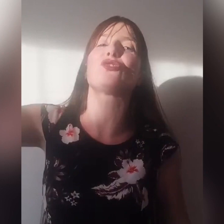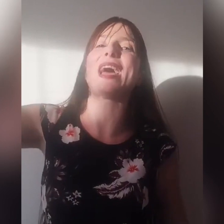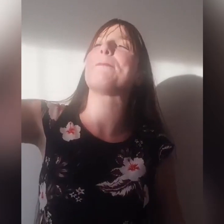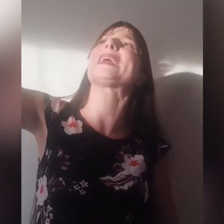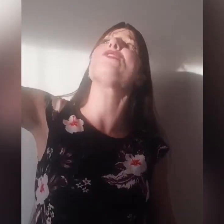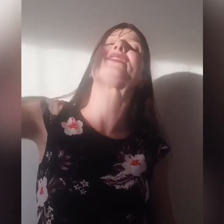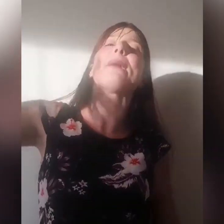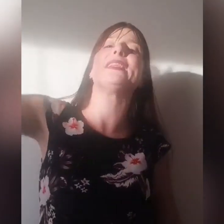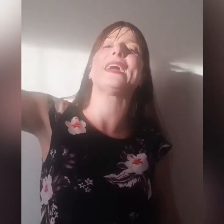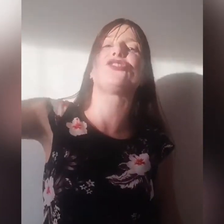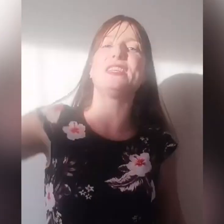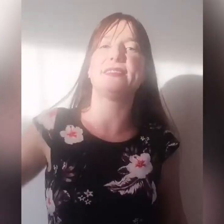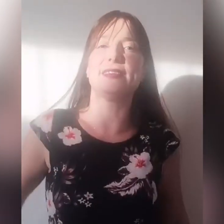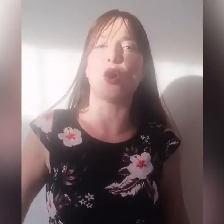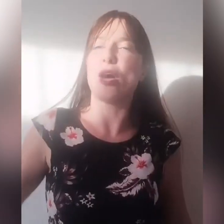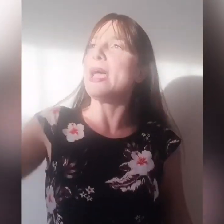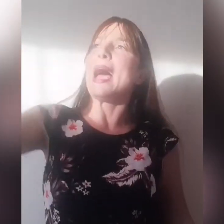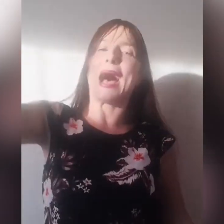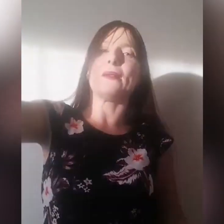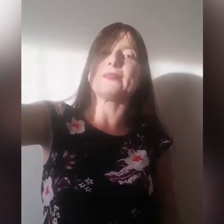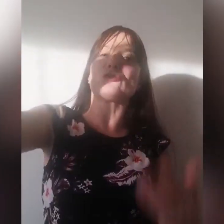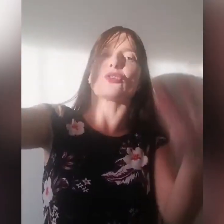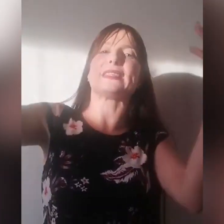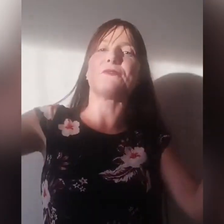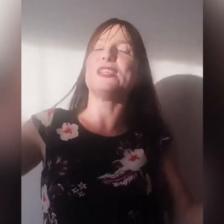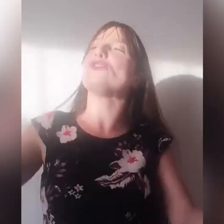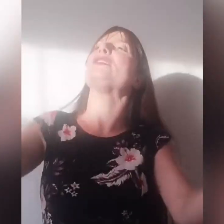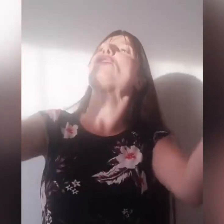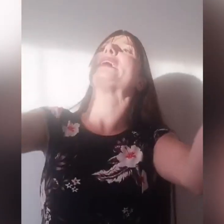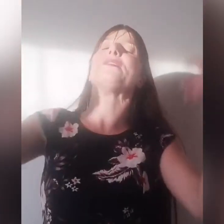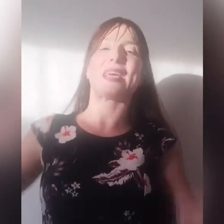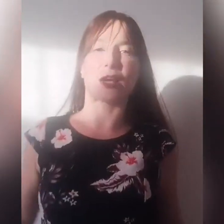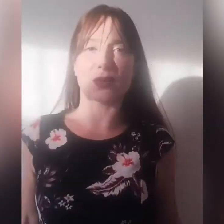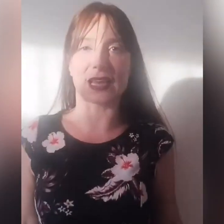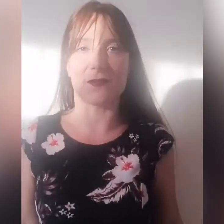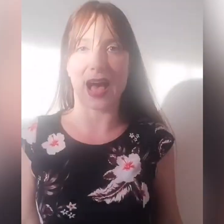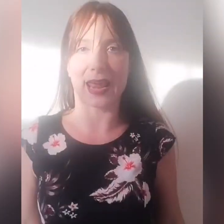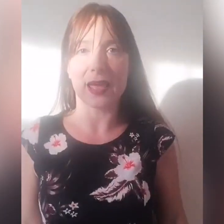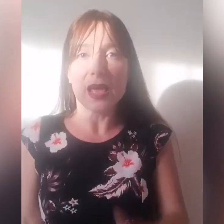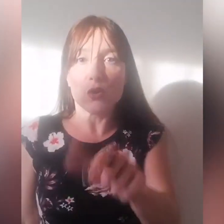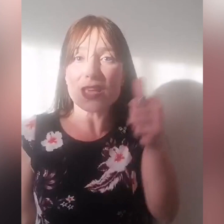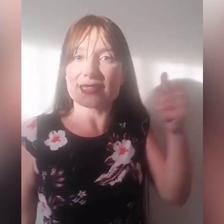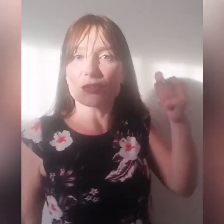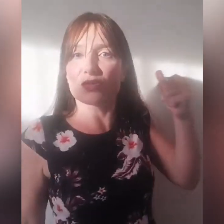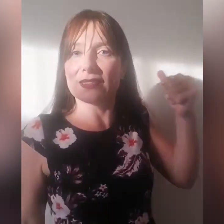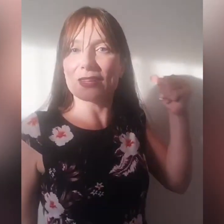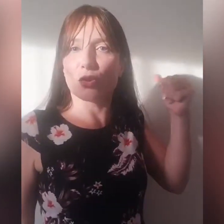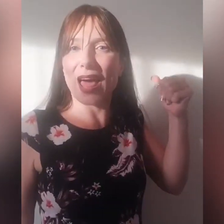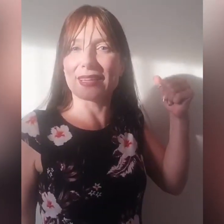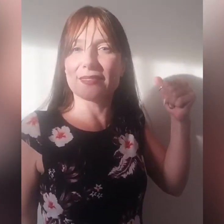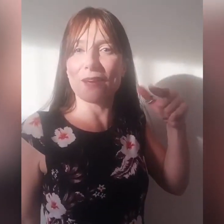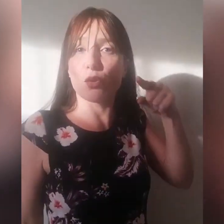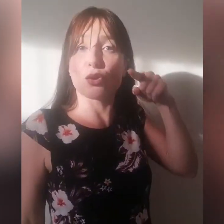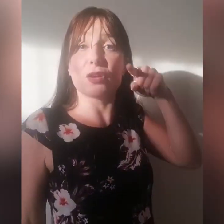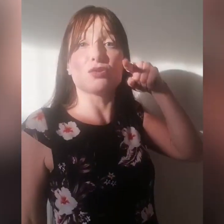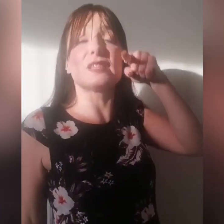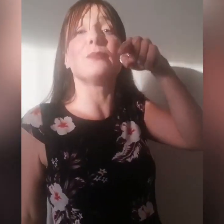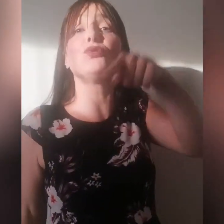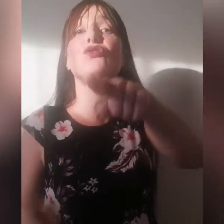giudei, perché non chiami gli angeli di Dio dato che sei figlio di Dio che ti vengano a salvare? Lui è stato tentato là dal diavolo quando gli ha detto se ti butti